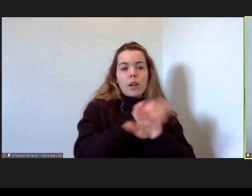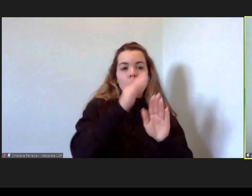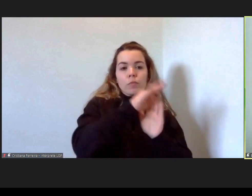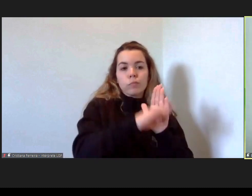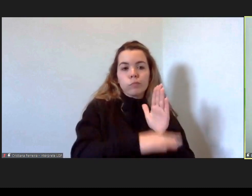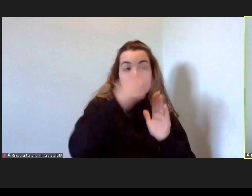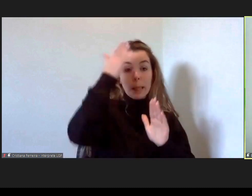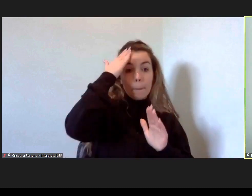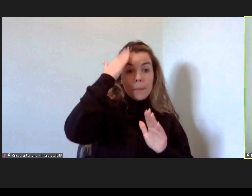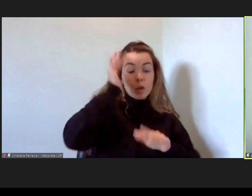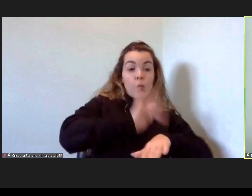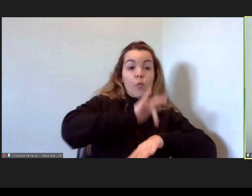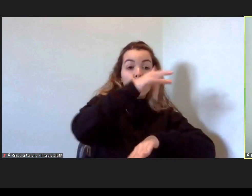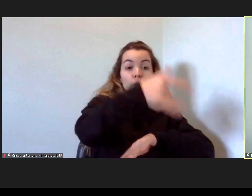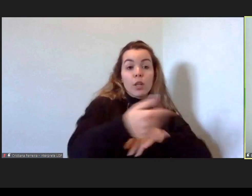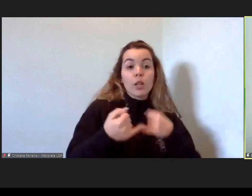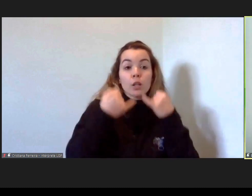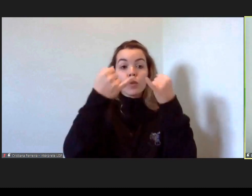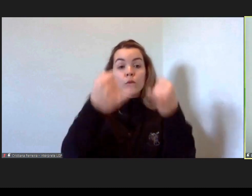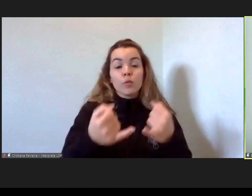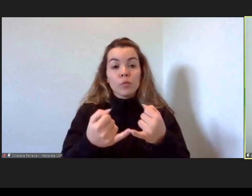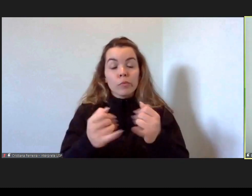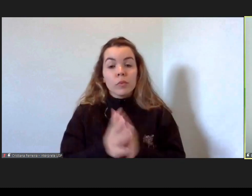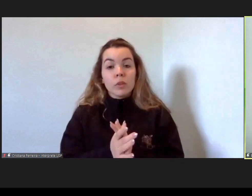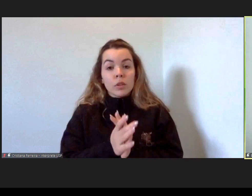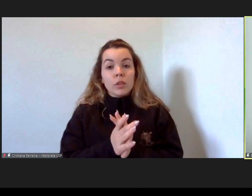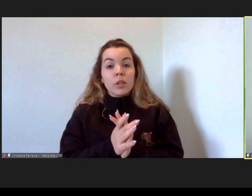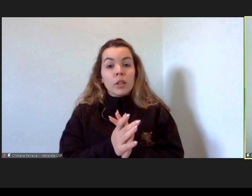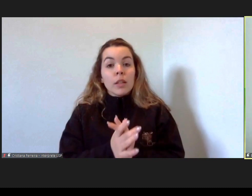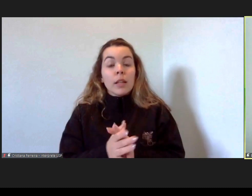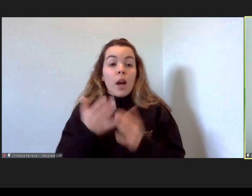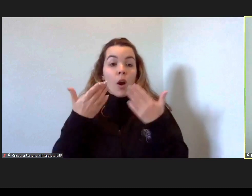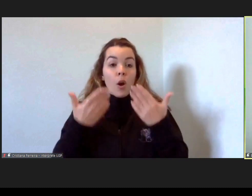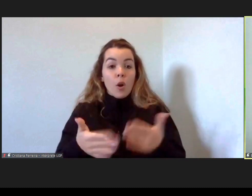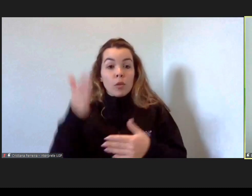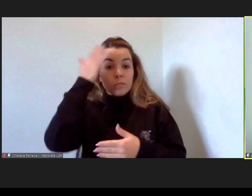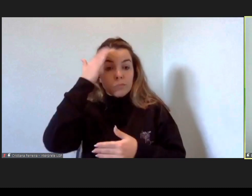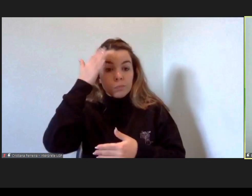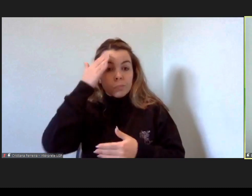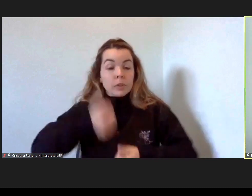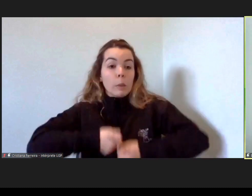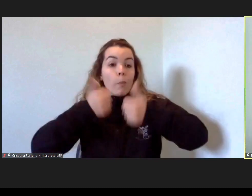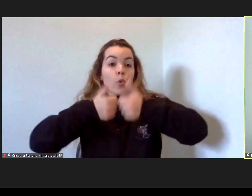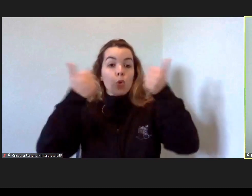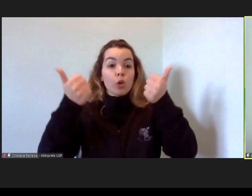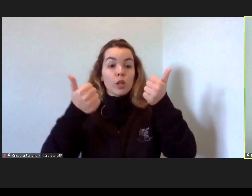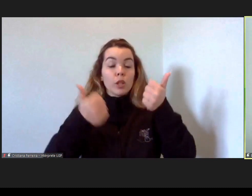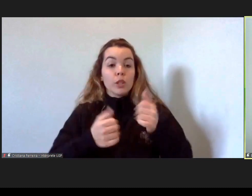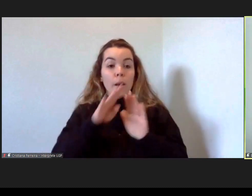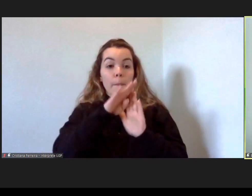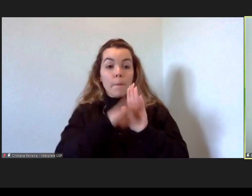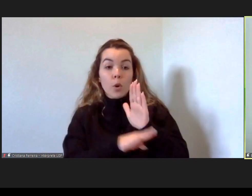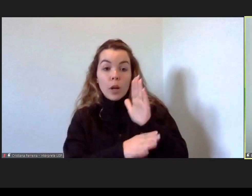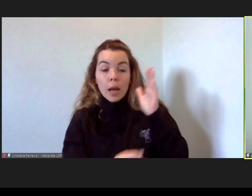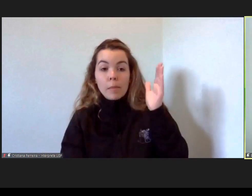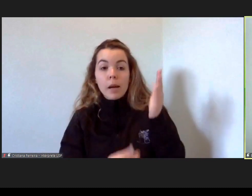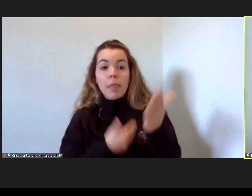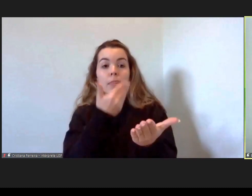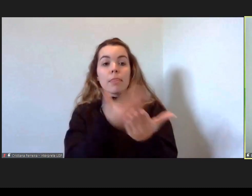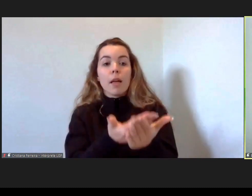de capacitação profissional, e qual é a percepção que eles têm de a sua capacitação e as suas melhorias após a implementação do